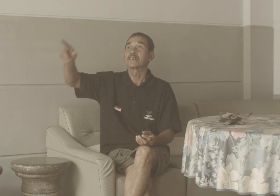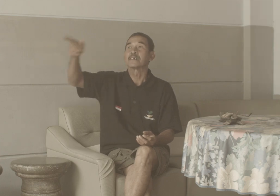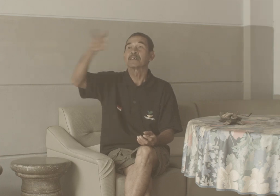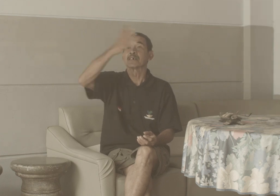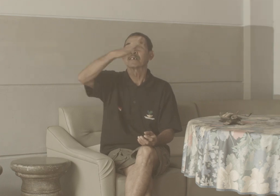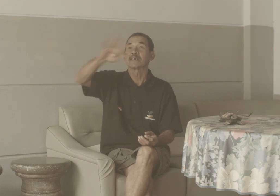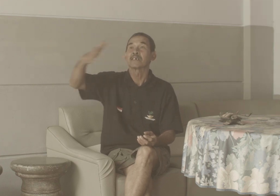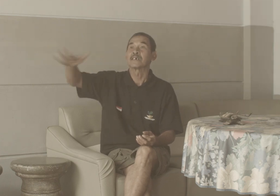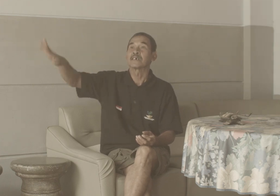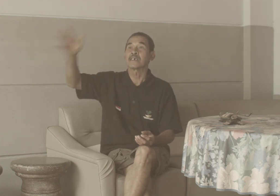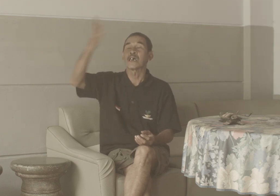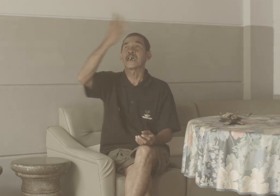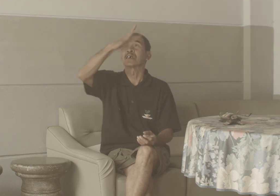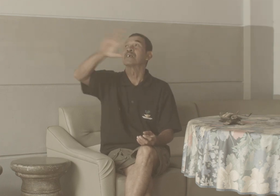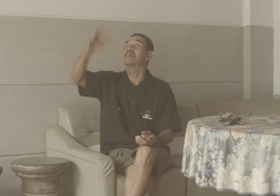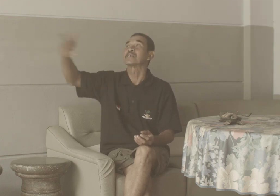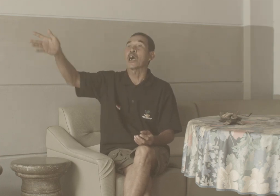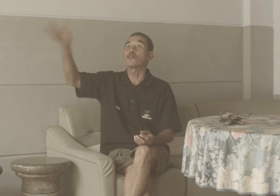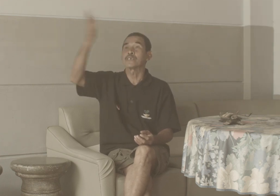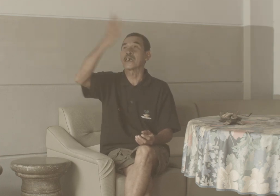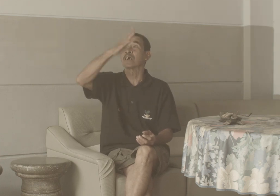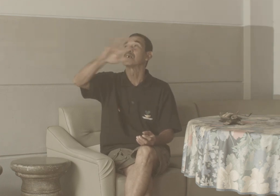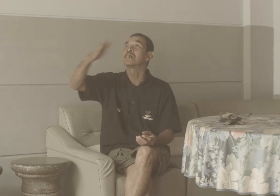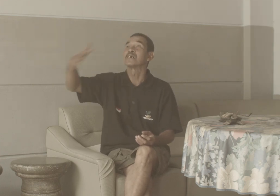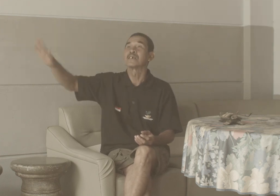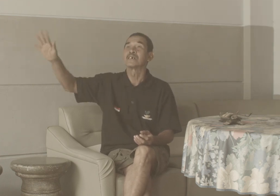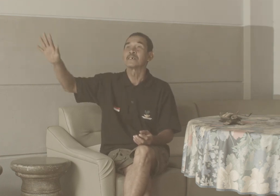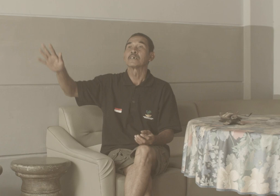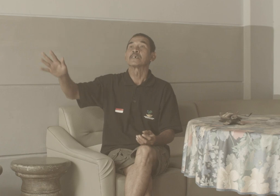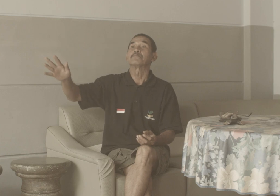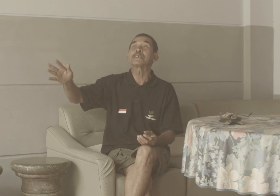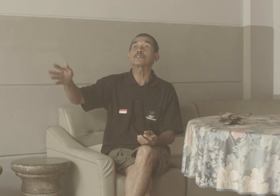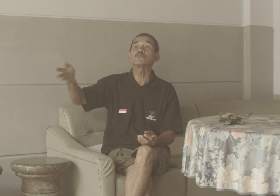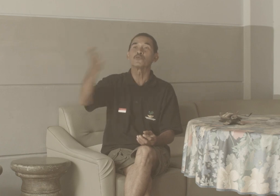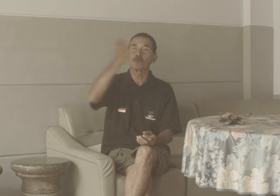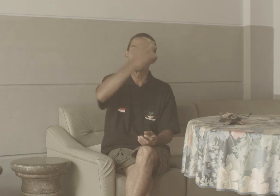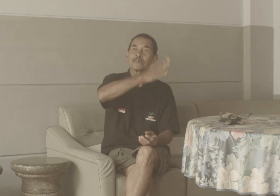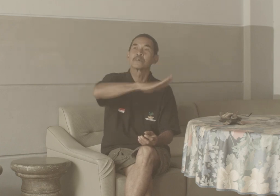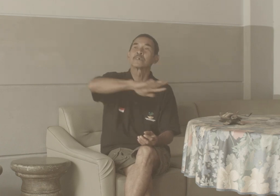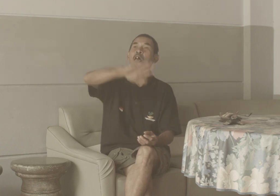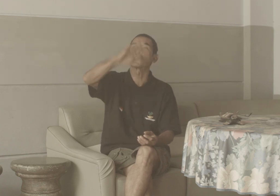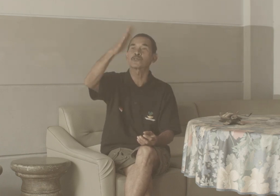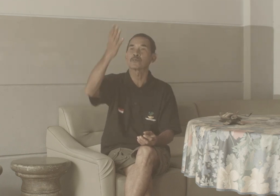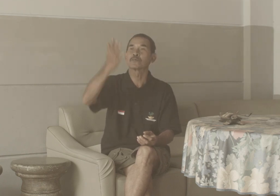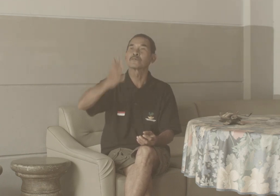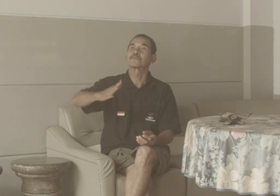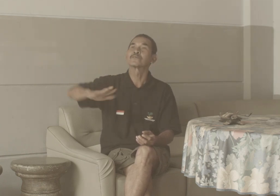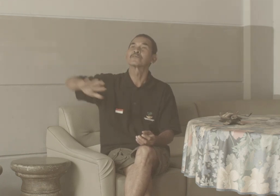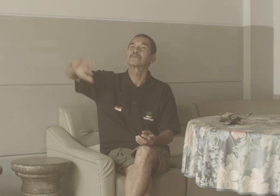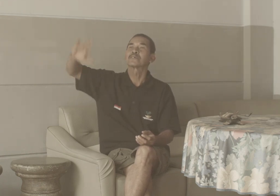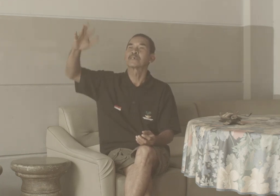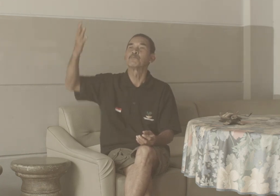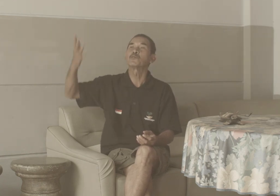Ya Daun Ya Biru Laut Blue